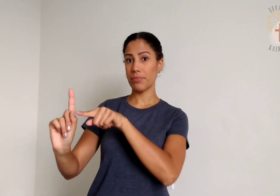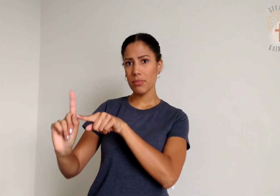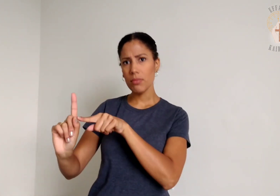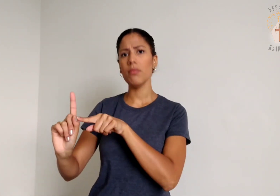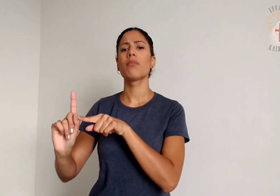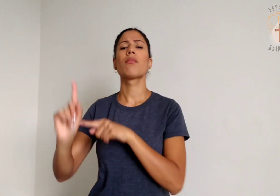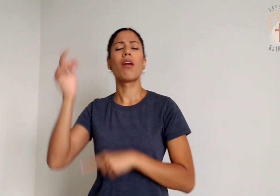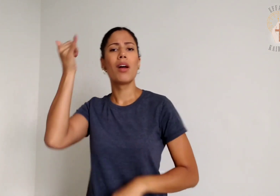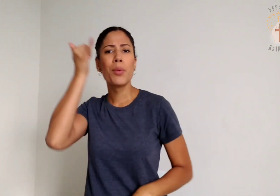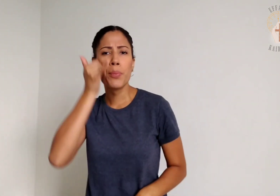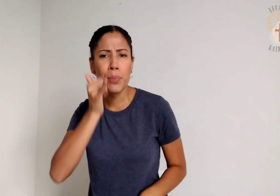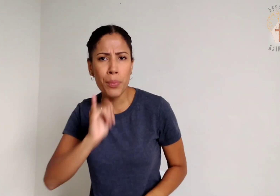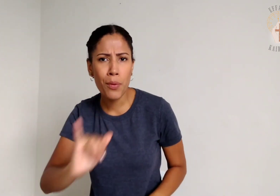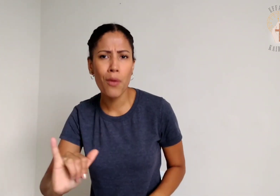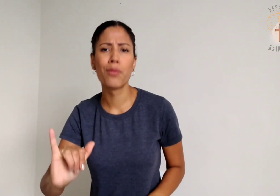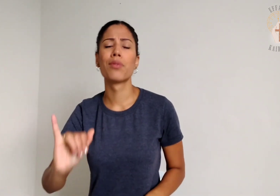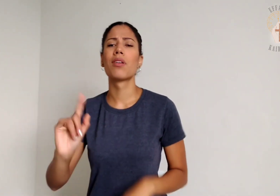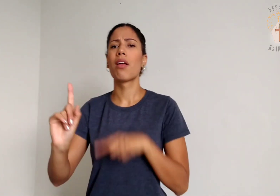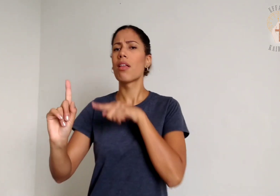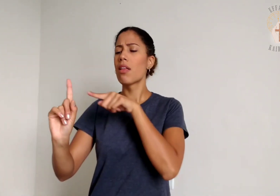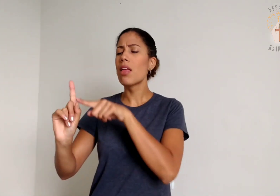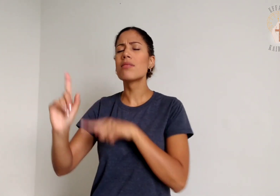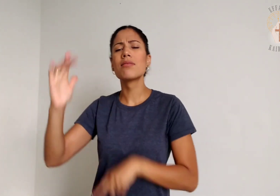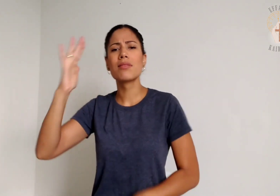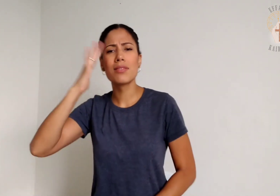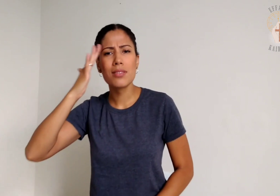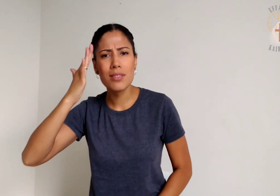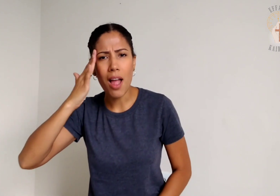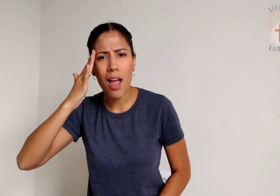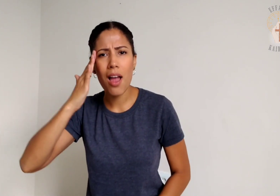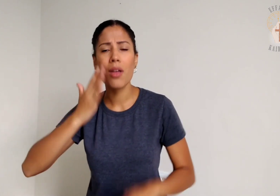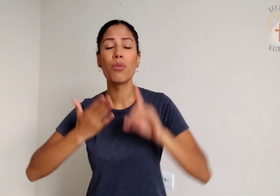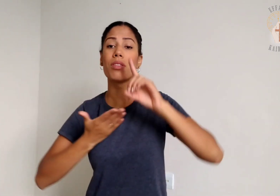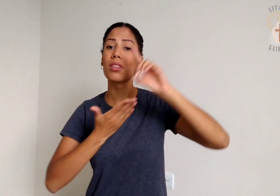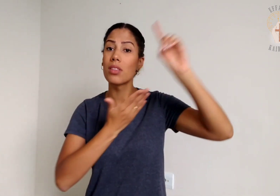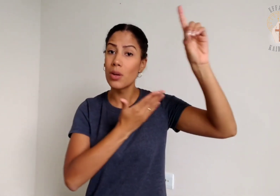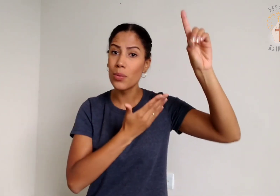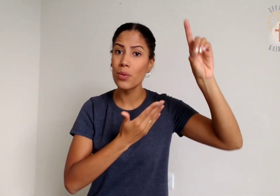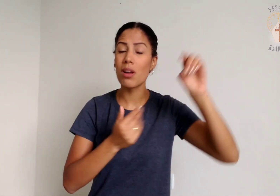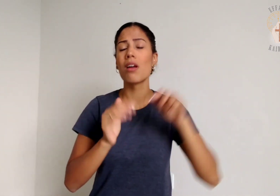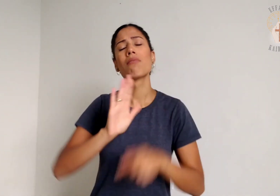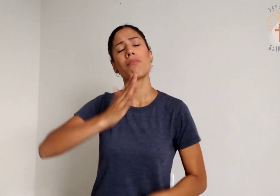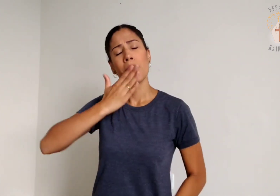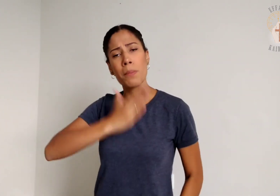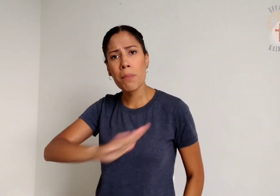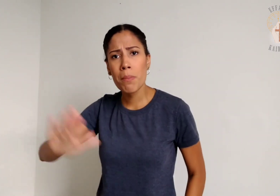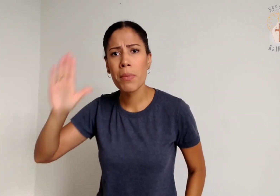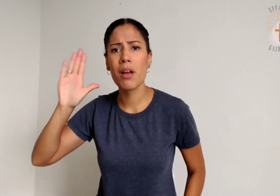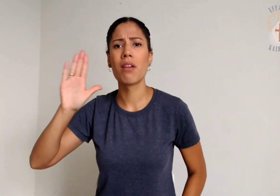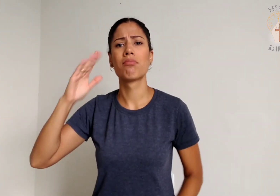Mas, sendo profeta, sabia que Deus lhe jurara